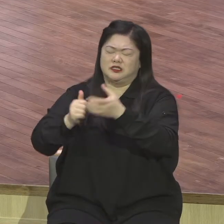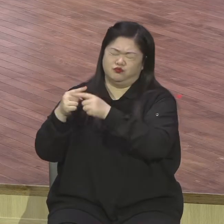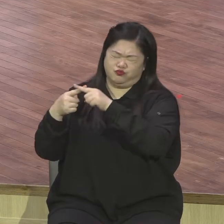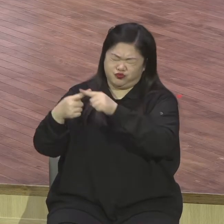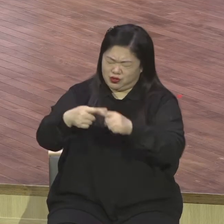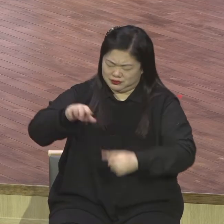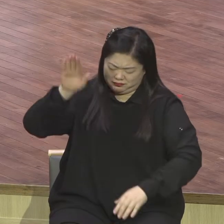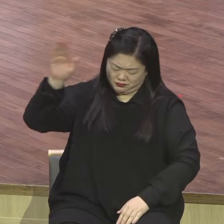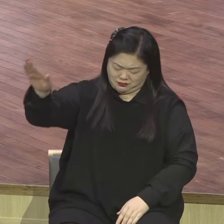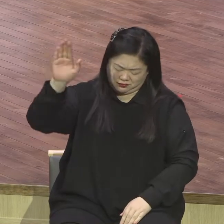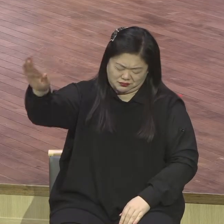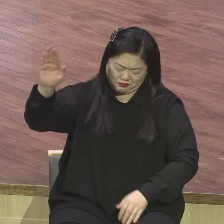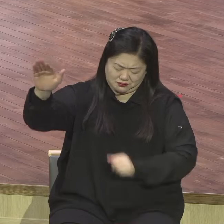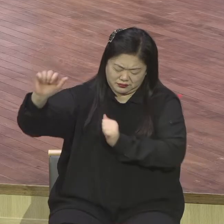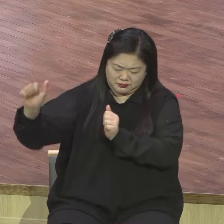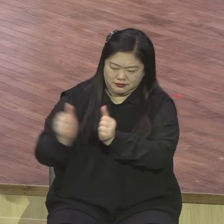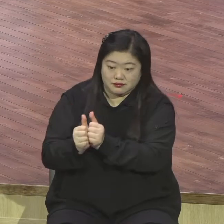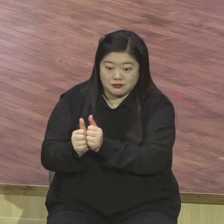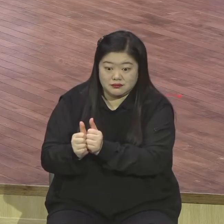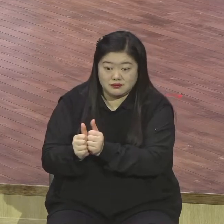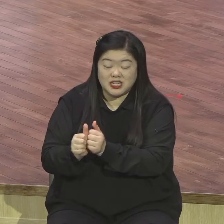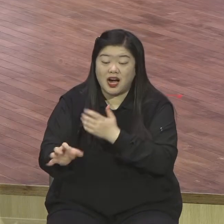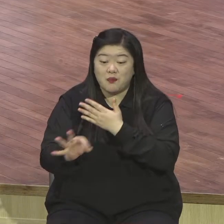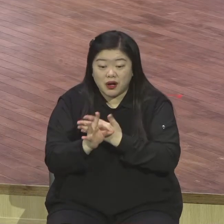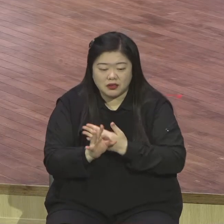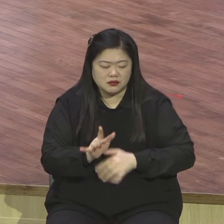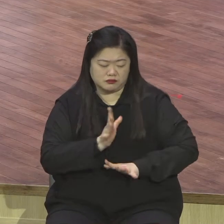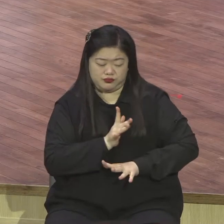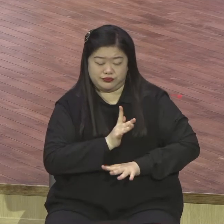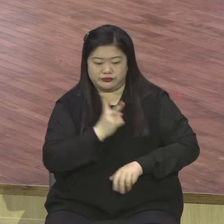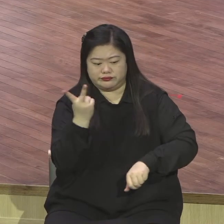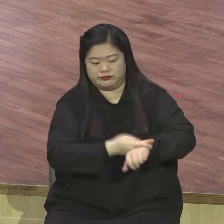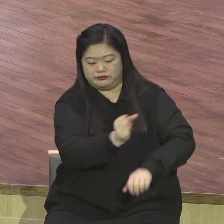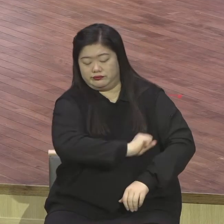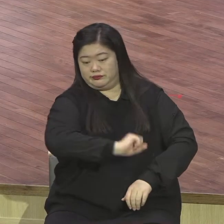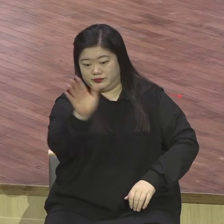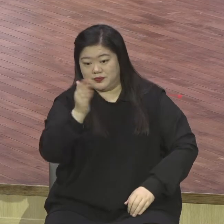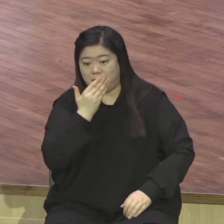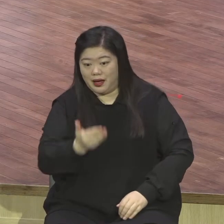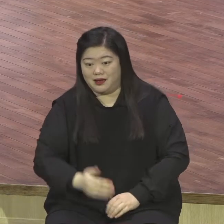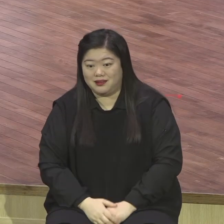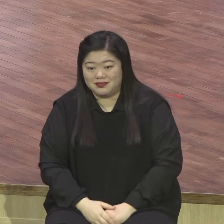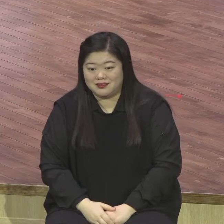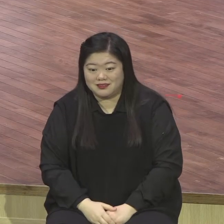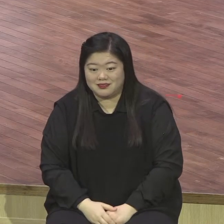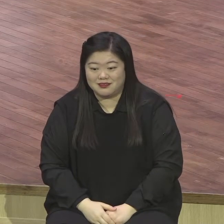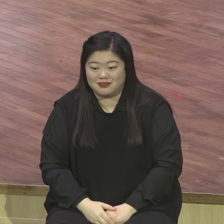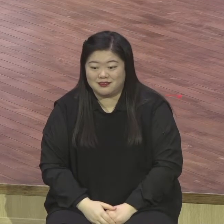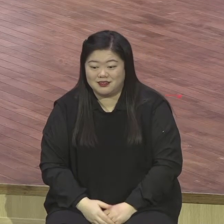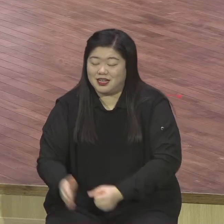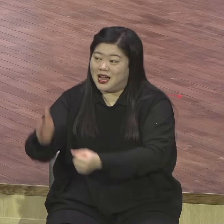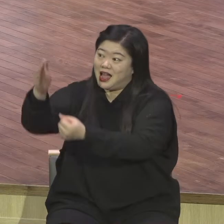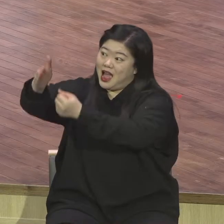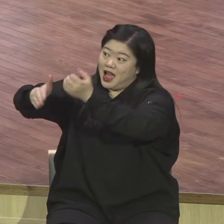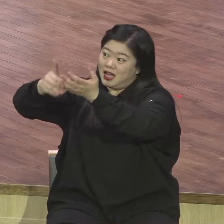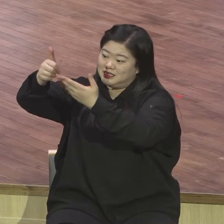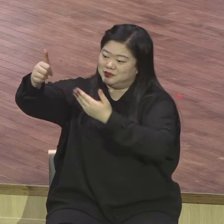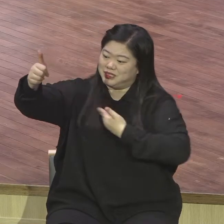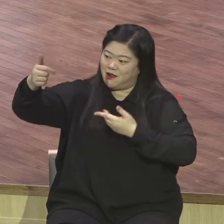해요 모든 두려움은 아웃입니다 주님이 나와 함께하신다 라는 사실을